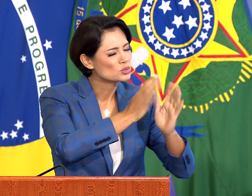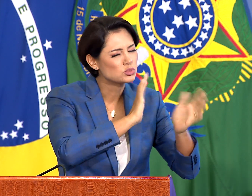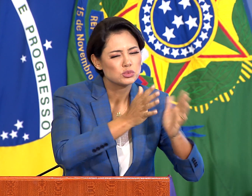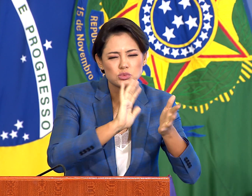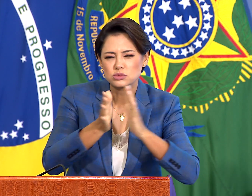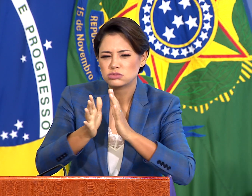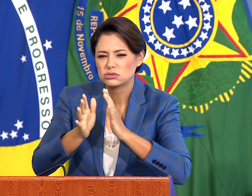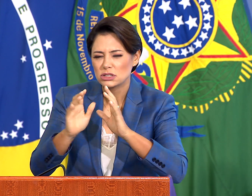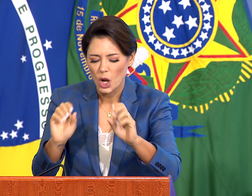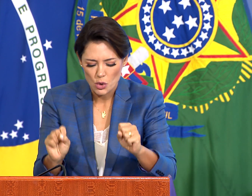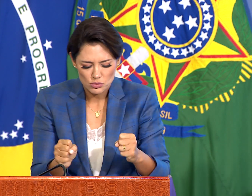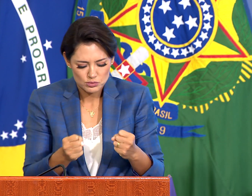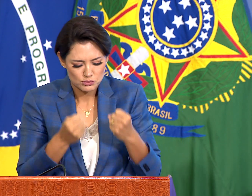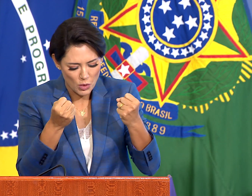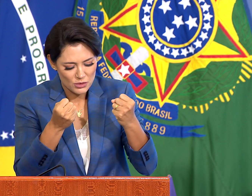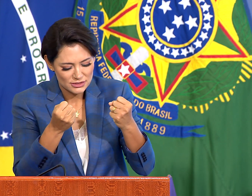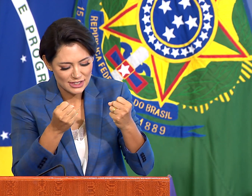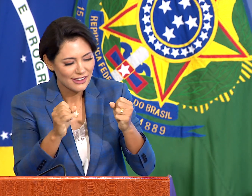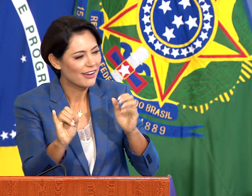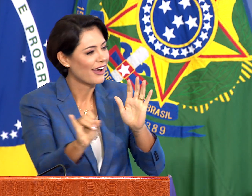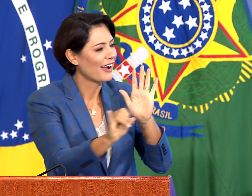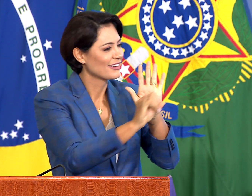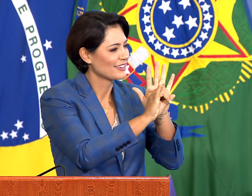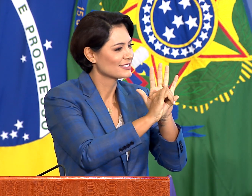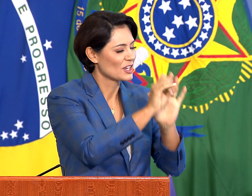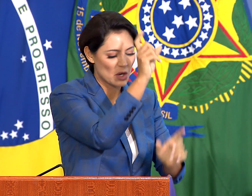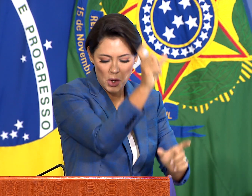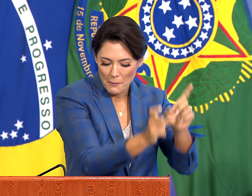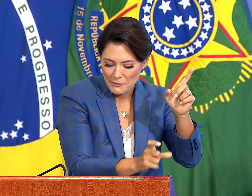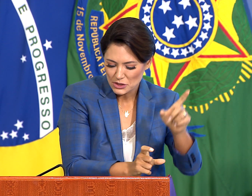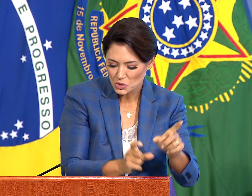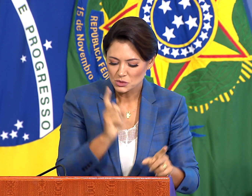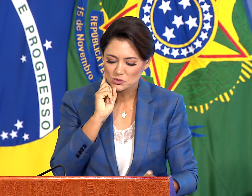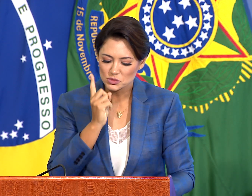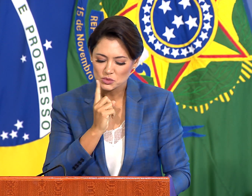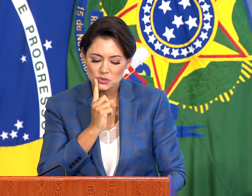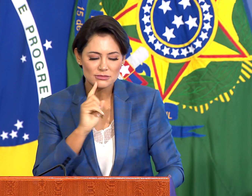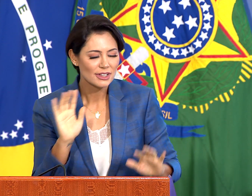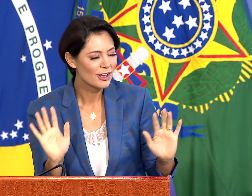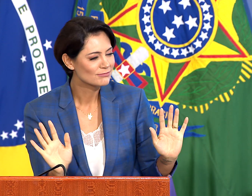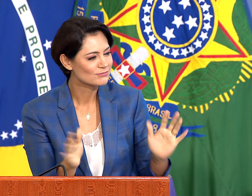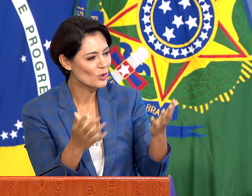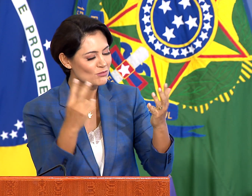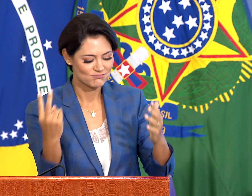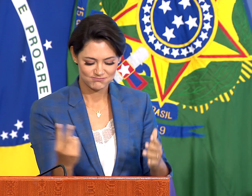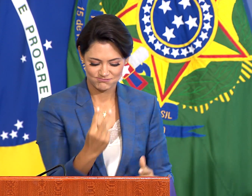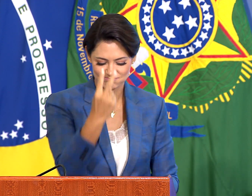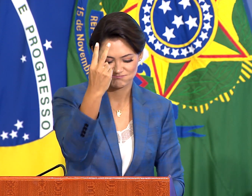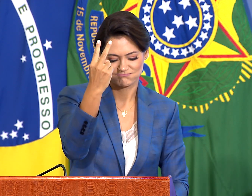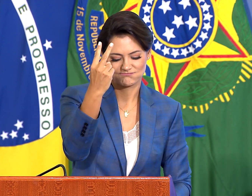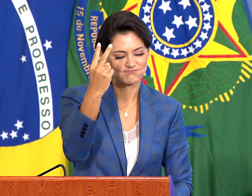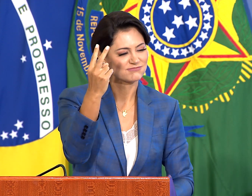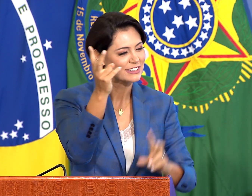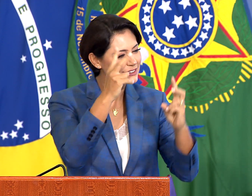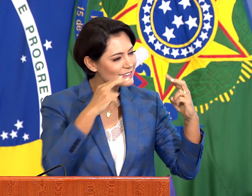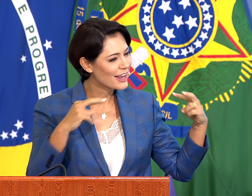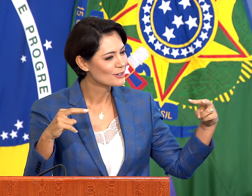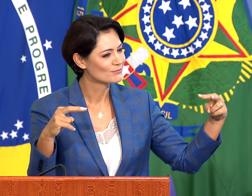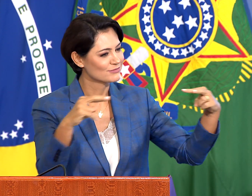A utilização da Libras é uma forma de garantir a identidade das pessoas surdas e contribuir